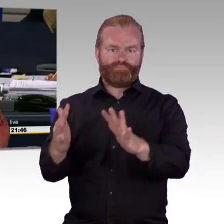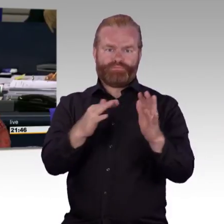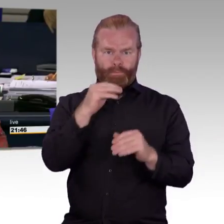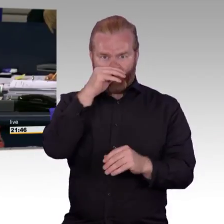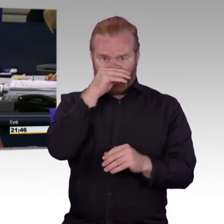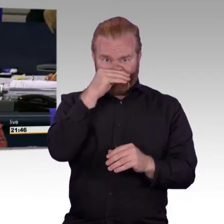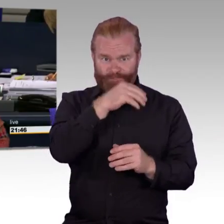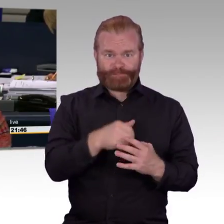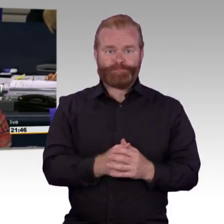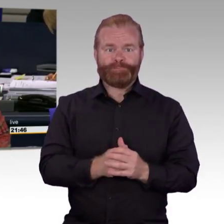die CDU-CSU-Fraktion.